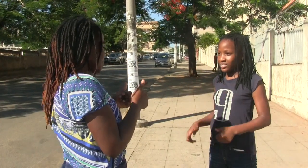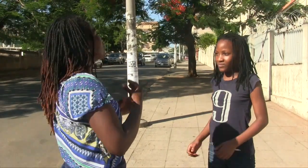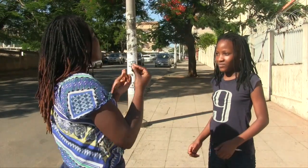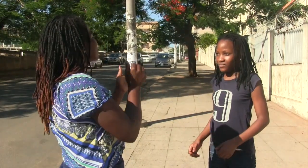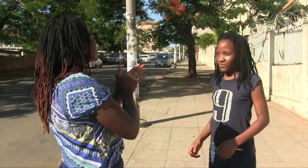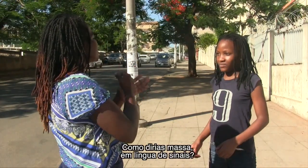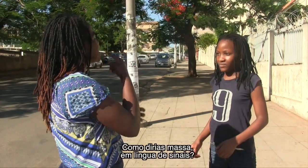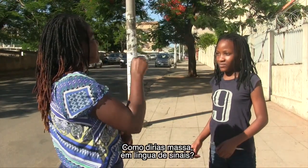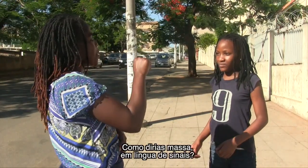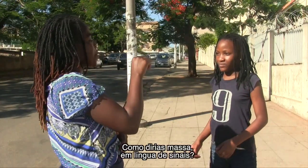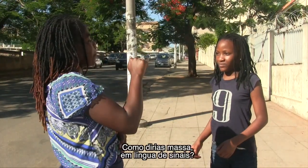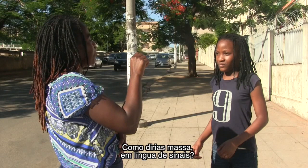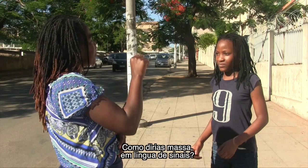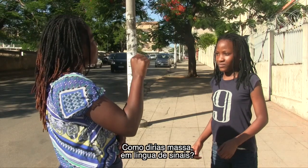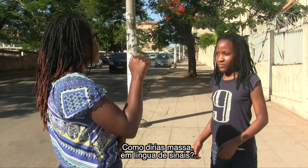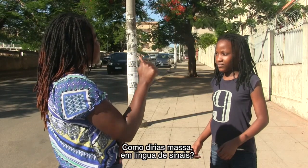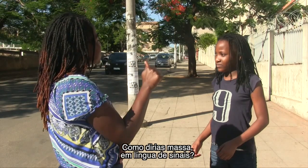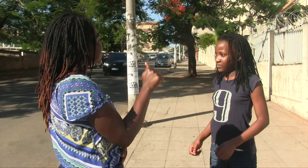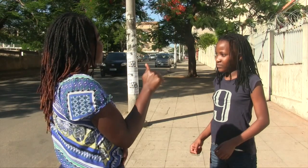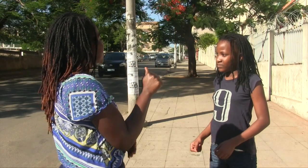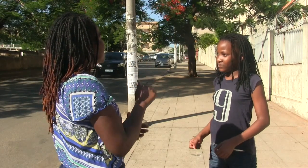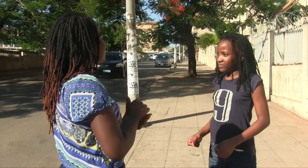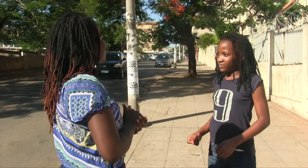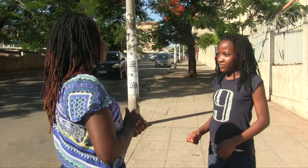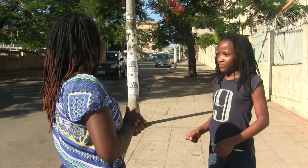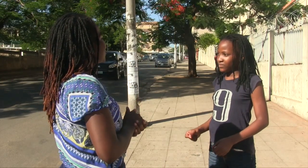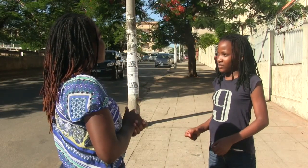Como dirias massa em Língua de Sinais?